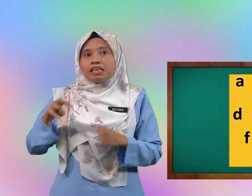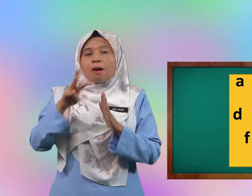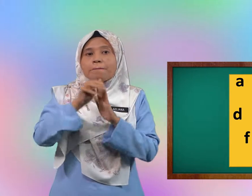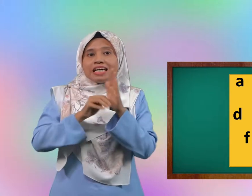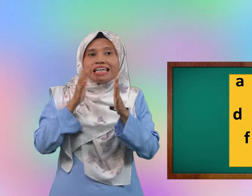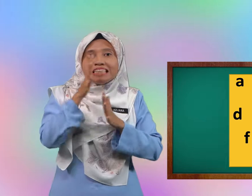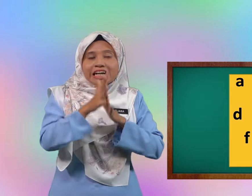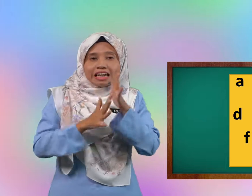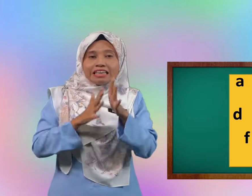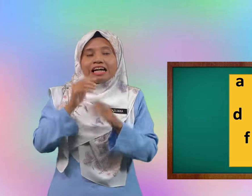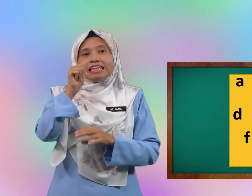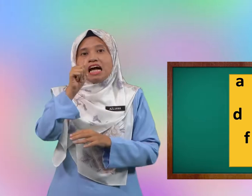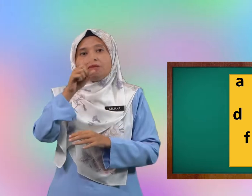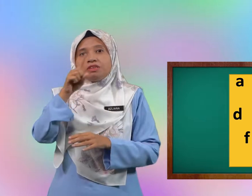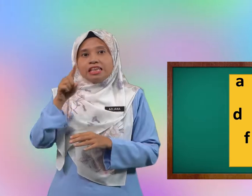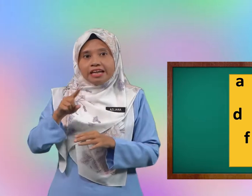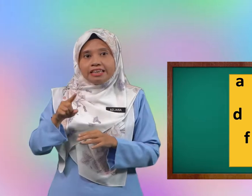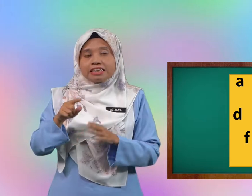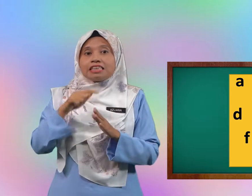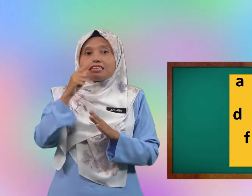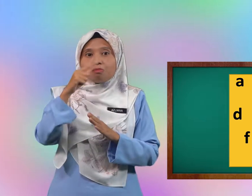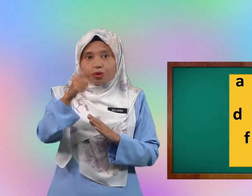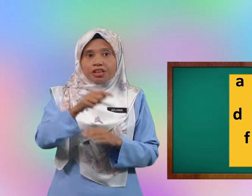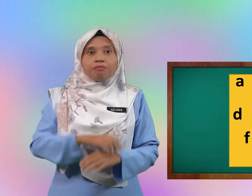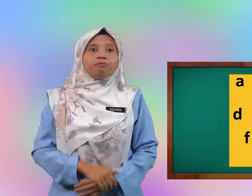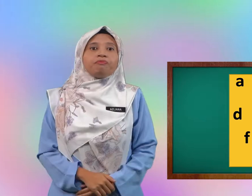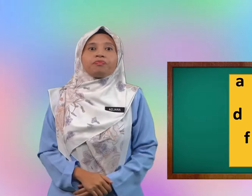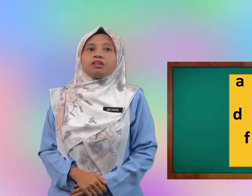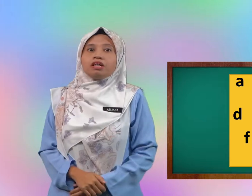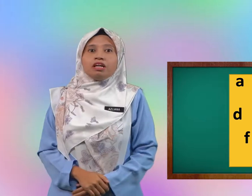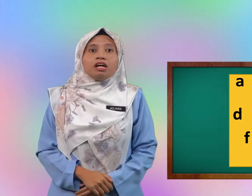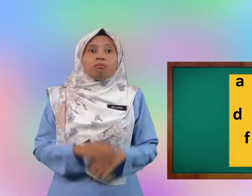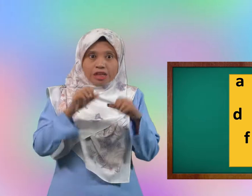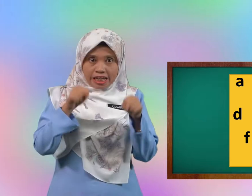mengisyaratkan abjad tersebut. Boleh?